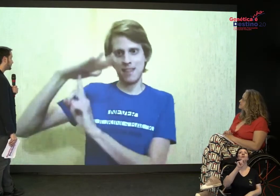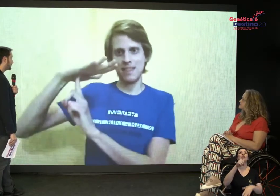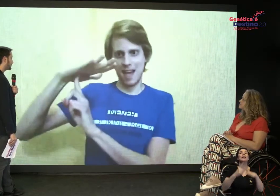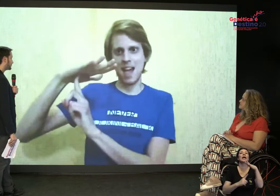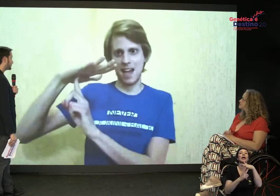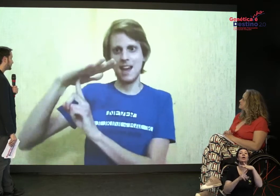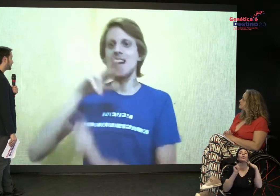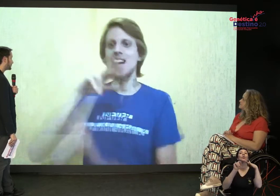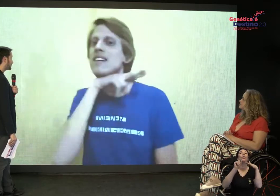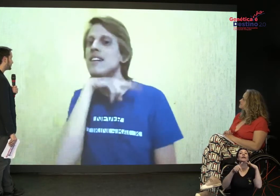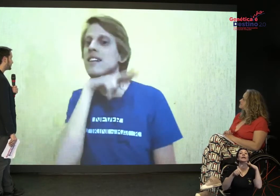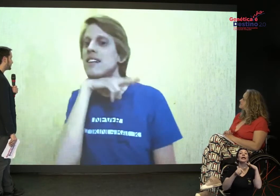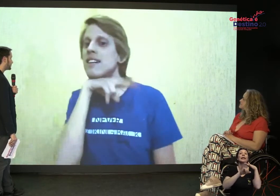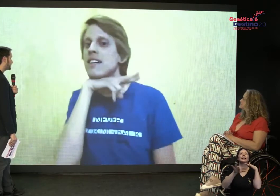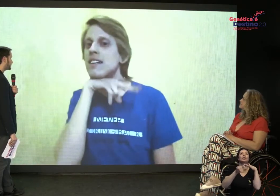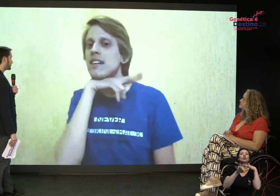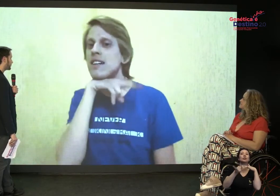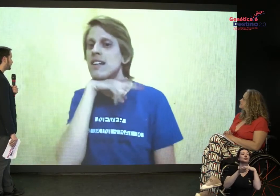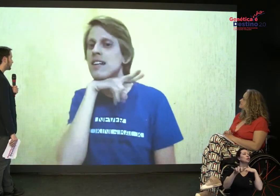A gente não conhece esse.